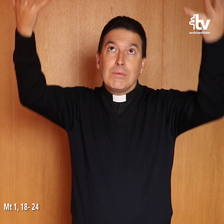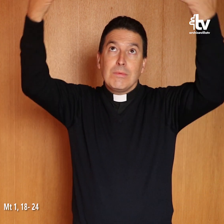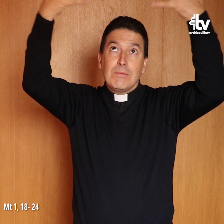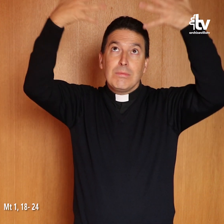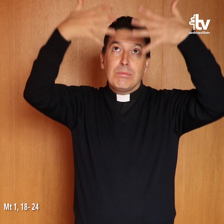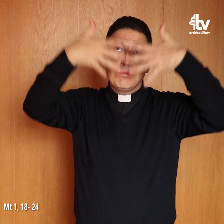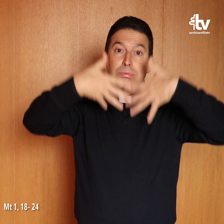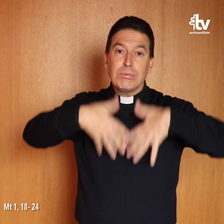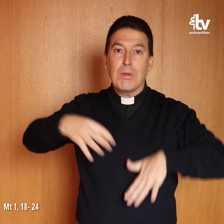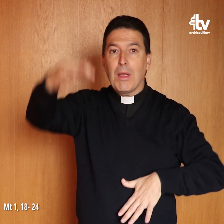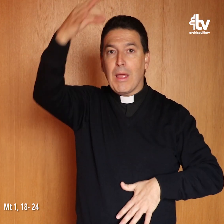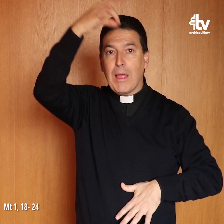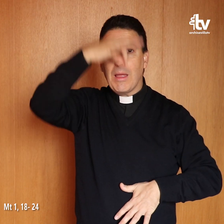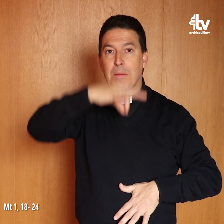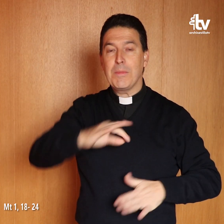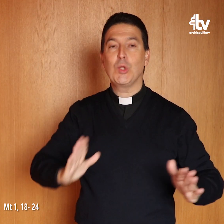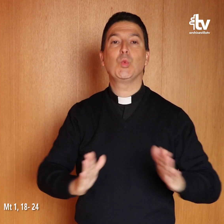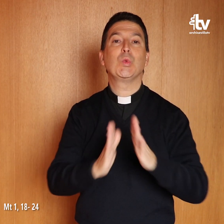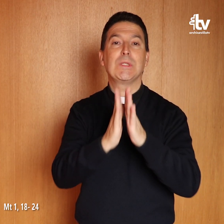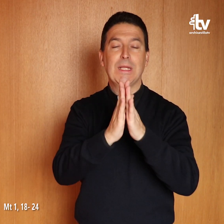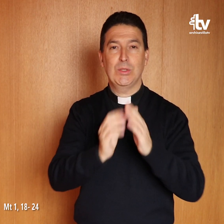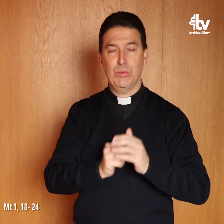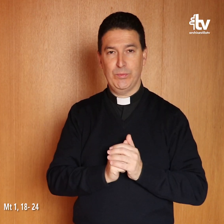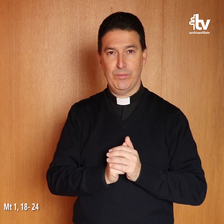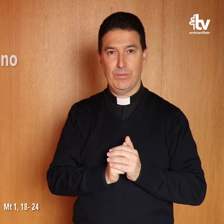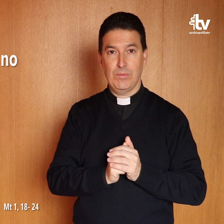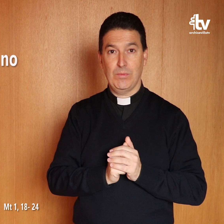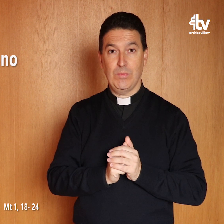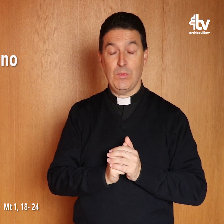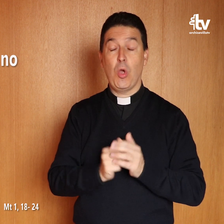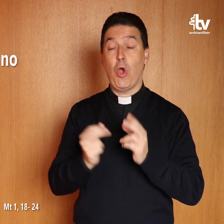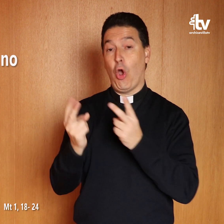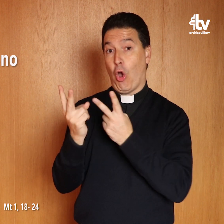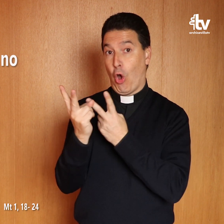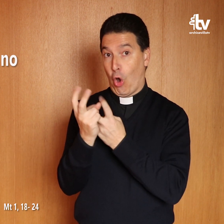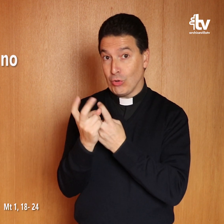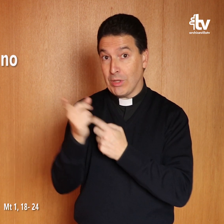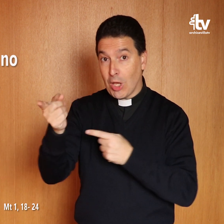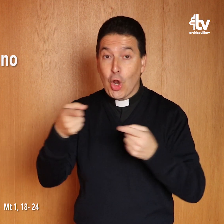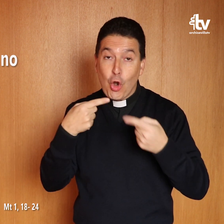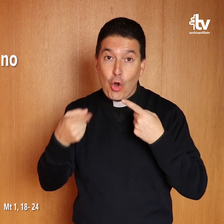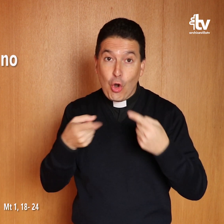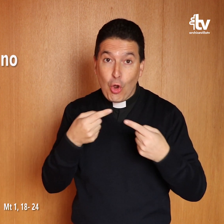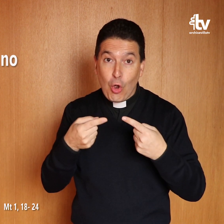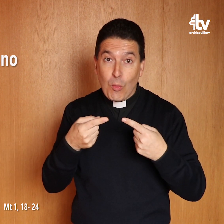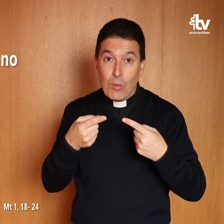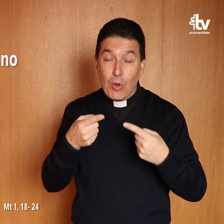por obra del Espíritu Santo. José, su esposo, como era